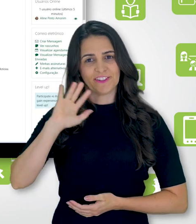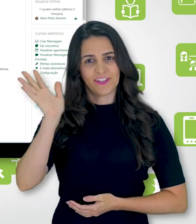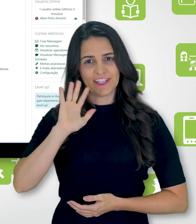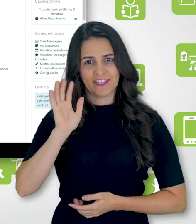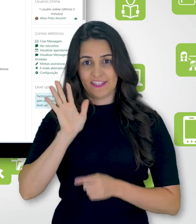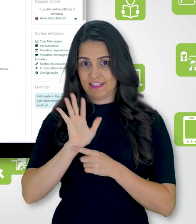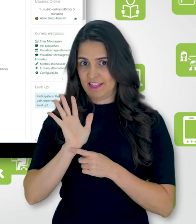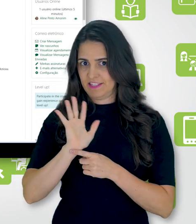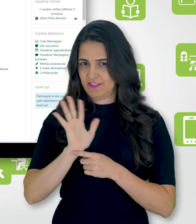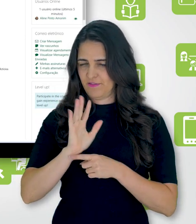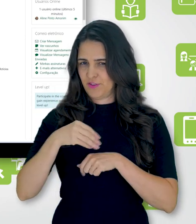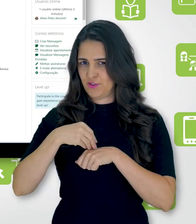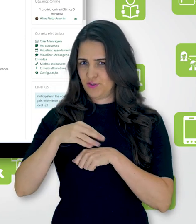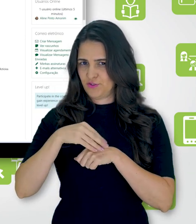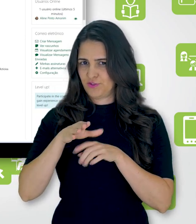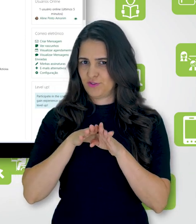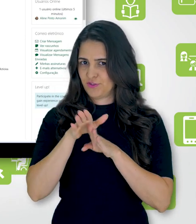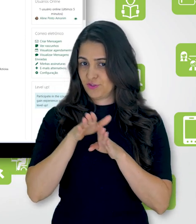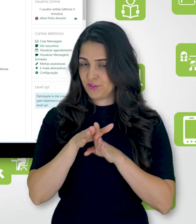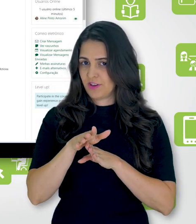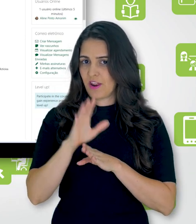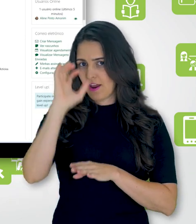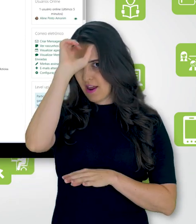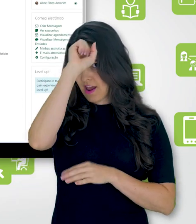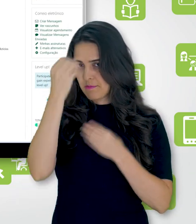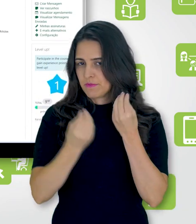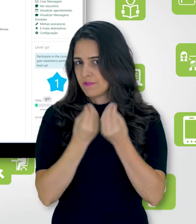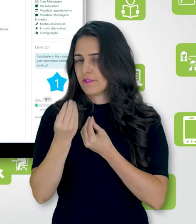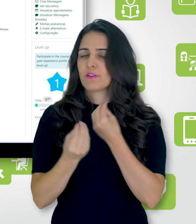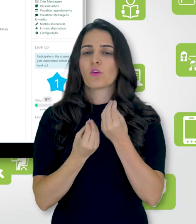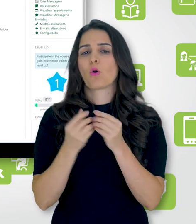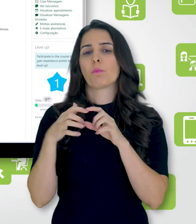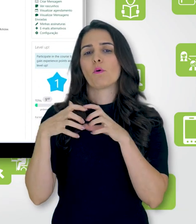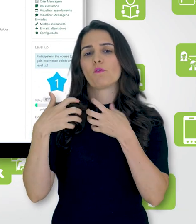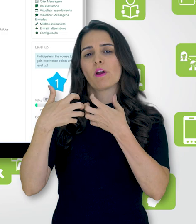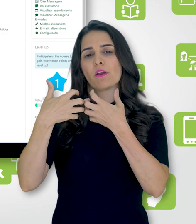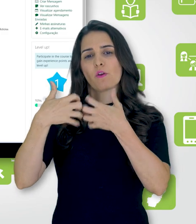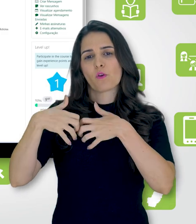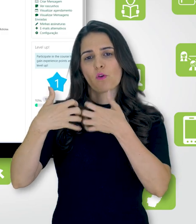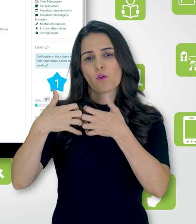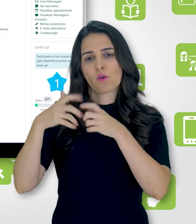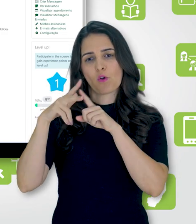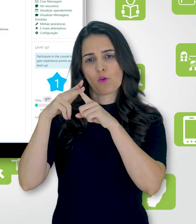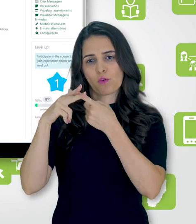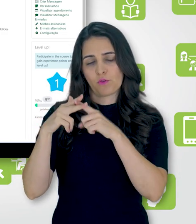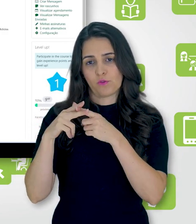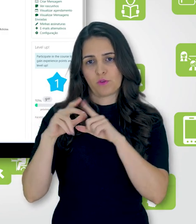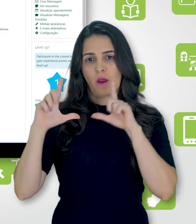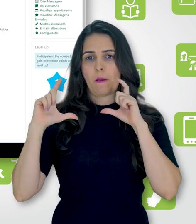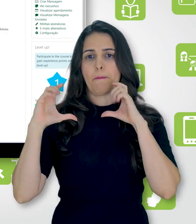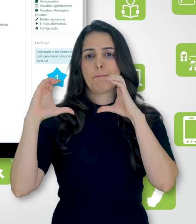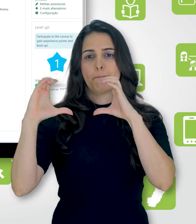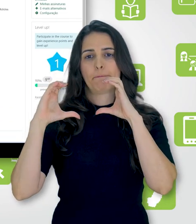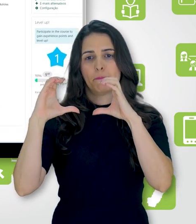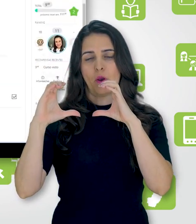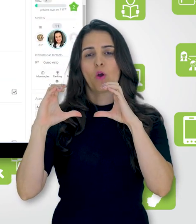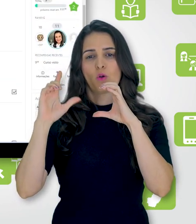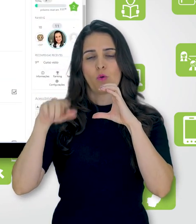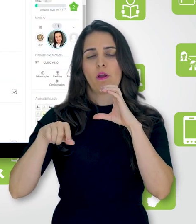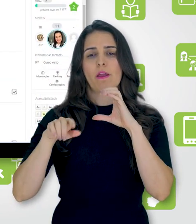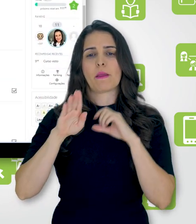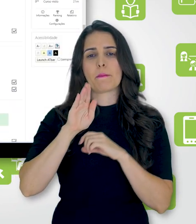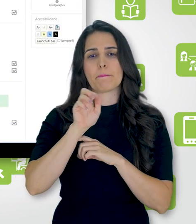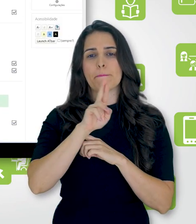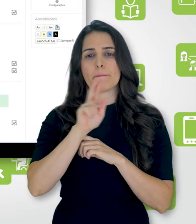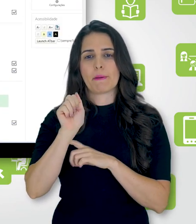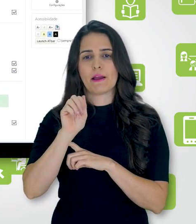Olá, neste vídeo tutorial vamos aprender a configurar o bloco progresso de conclusão, também conhecido como